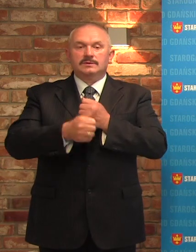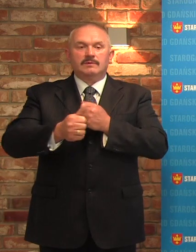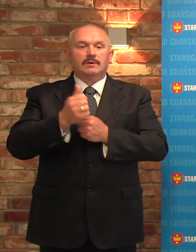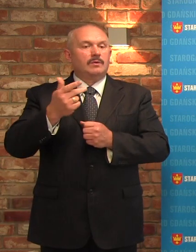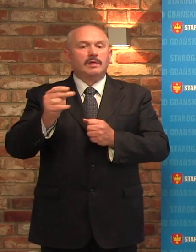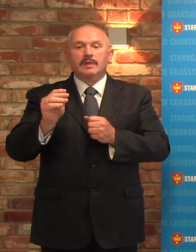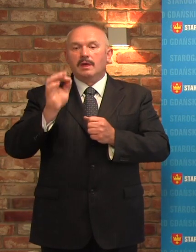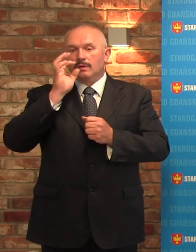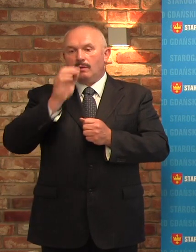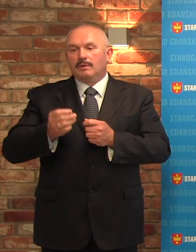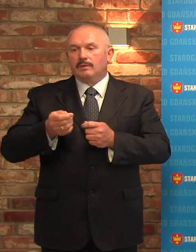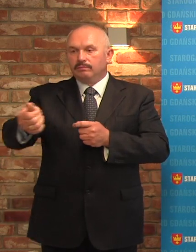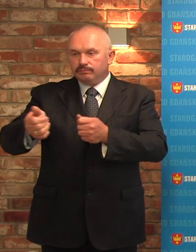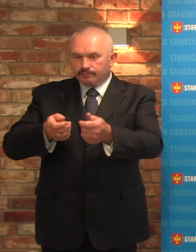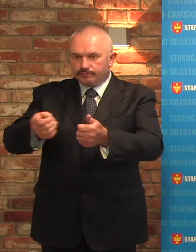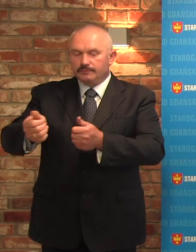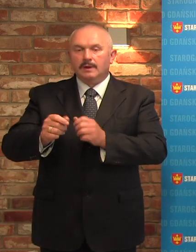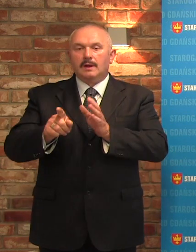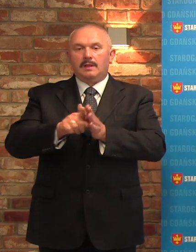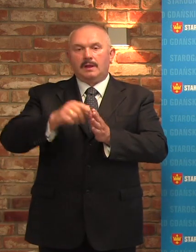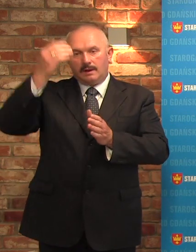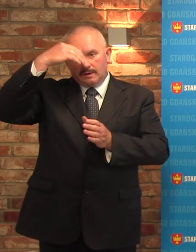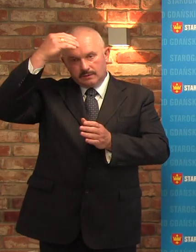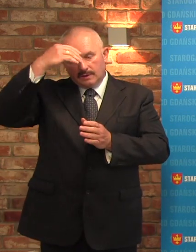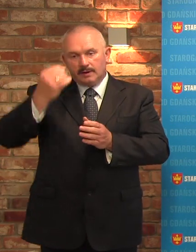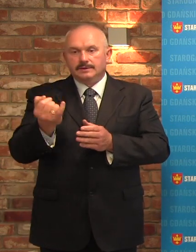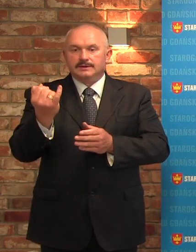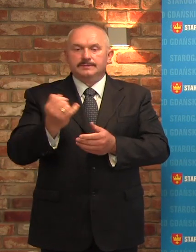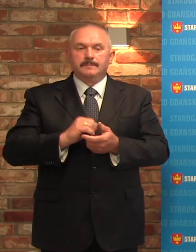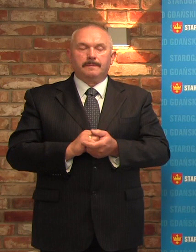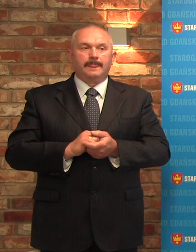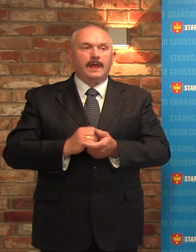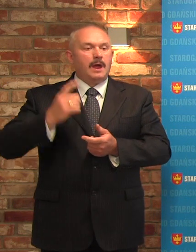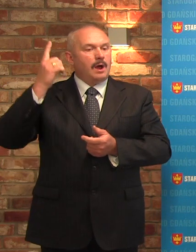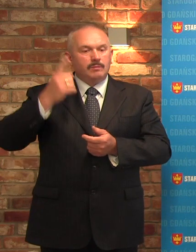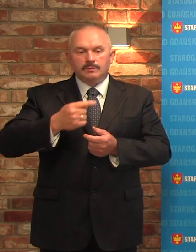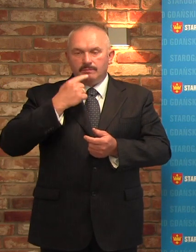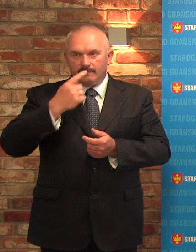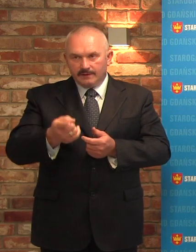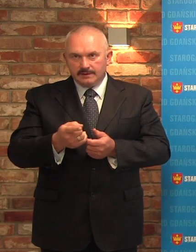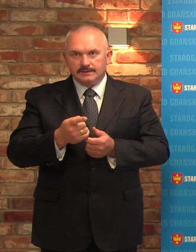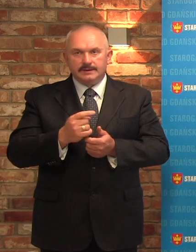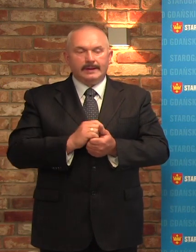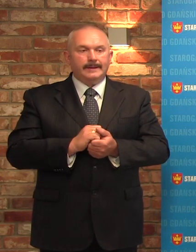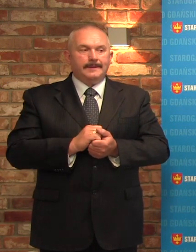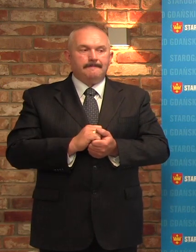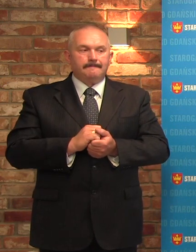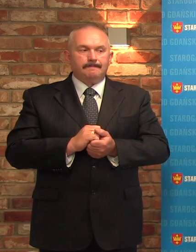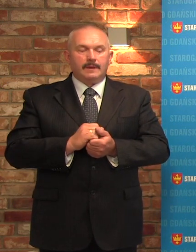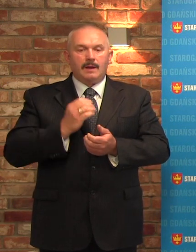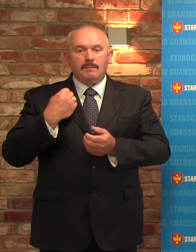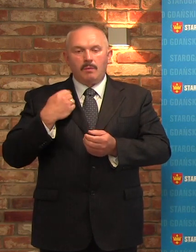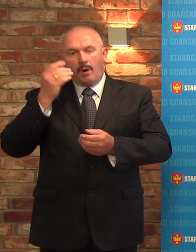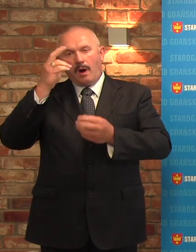jego zdaniem finansowanie szkolenia. Otóż muszę państwu powiedzieć, że zrobiliśmy sobie analizę porównawczą i